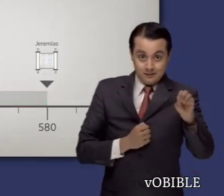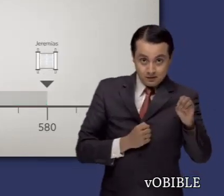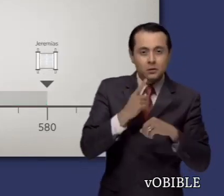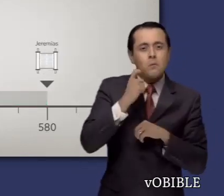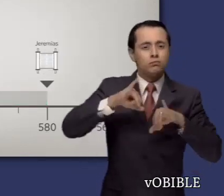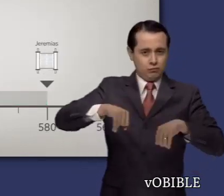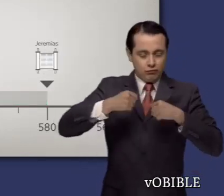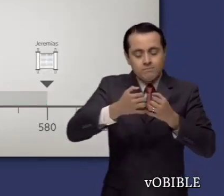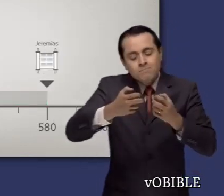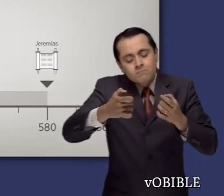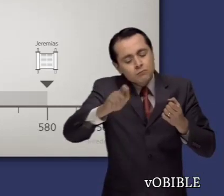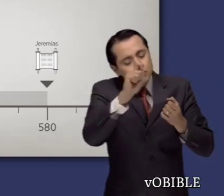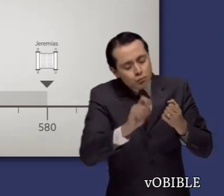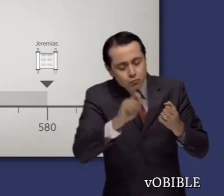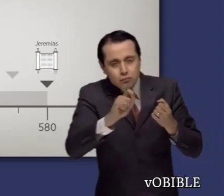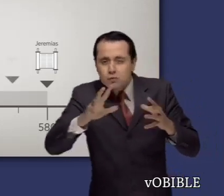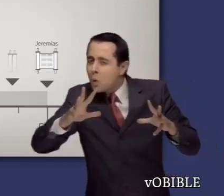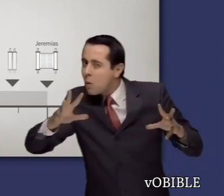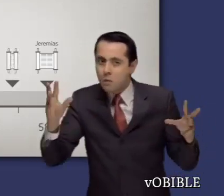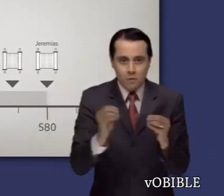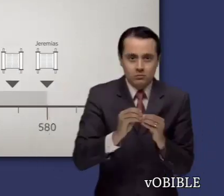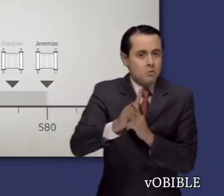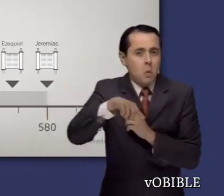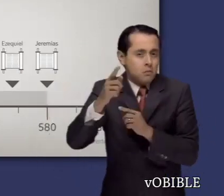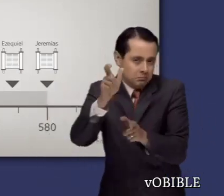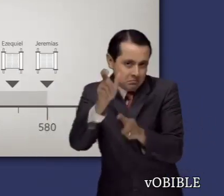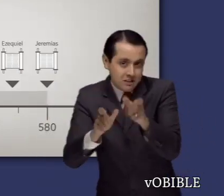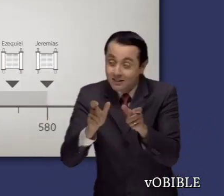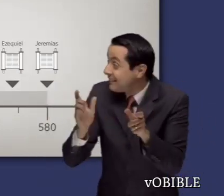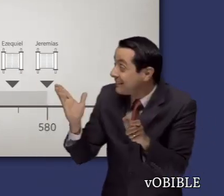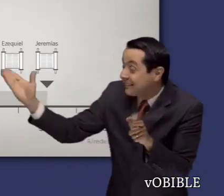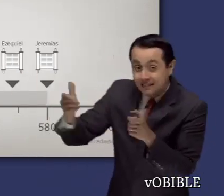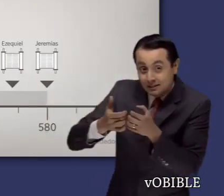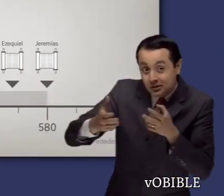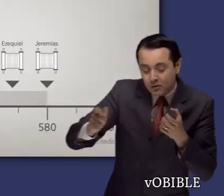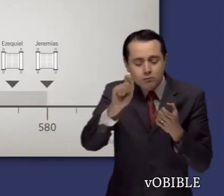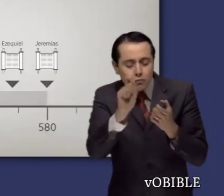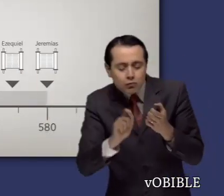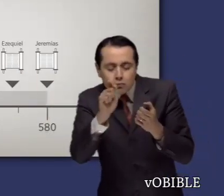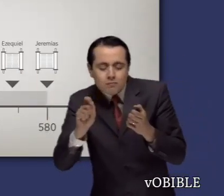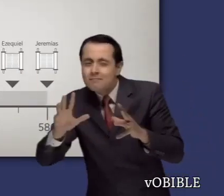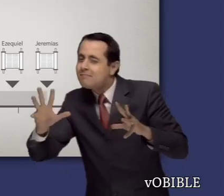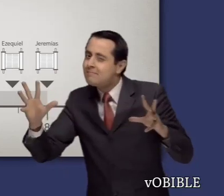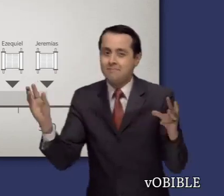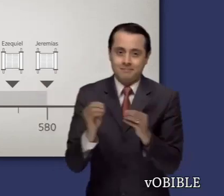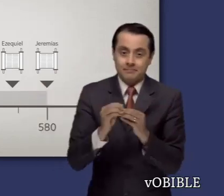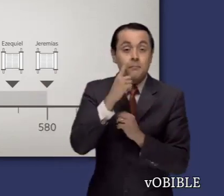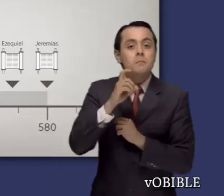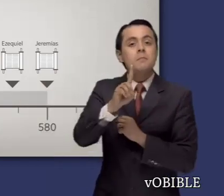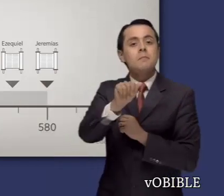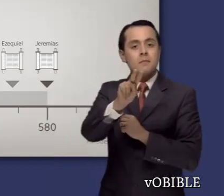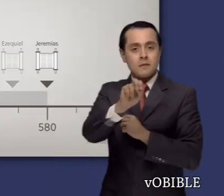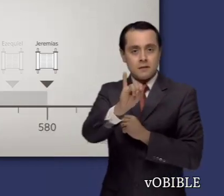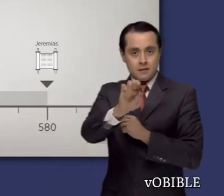Los profetas Nahum, Abacuc, Abdias y Ezequiel escribieron por inspiración durante ese mismo periodo.